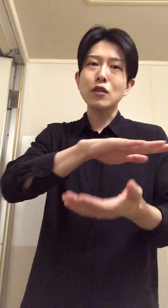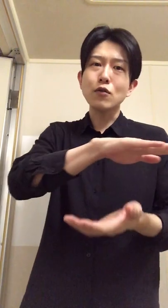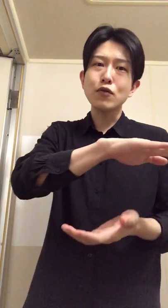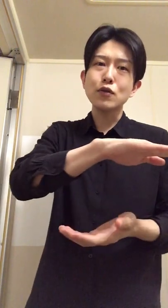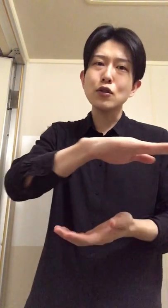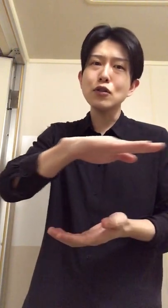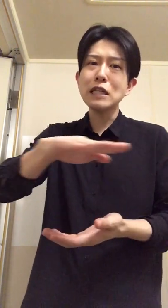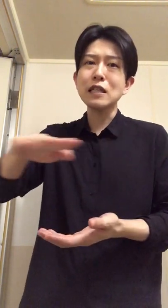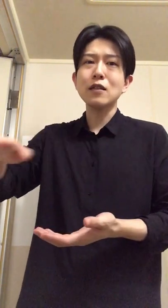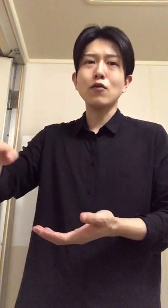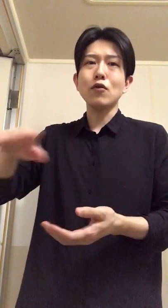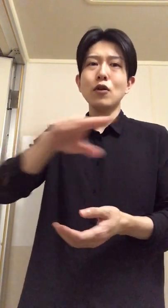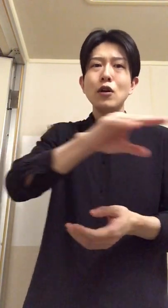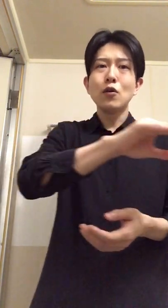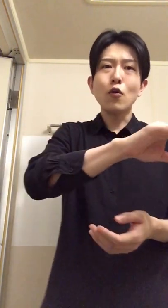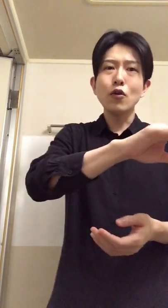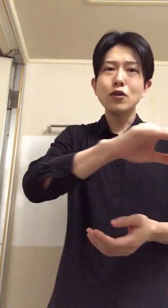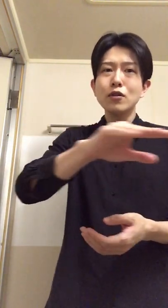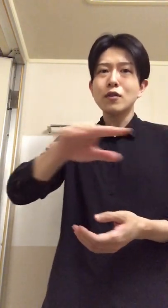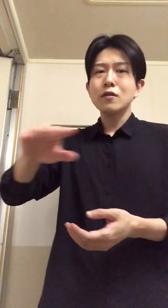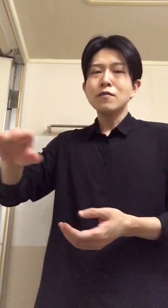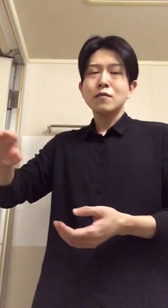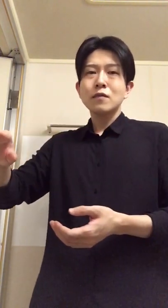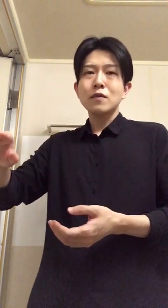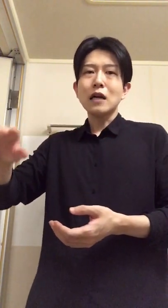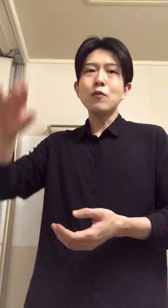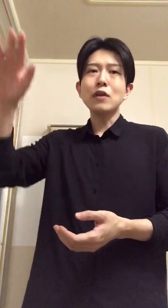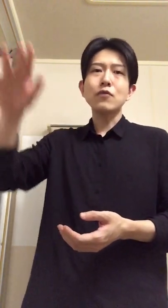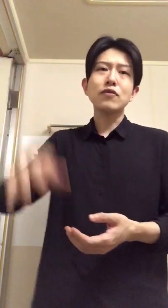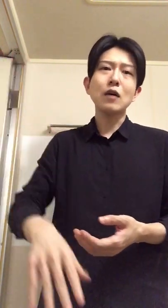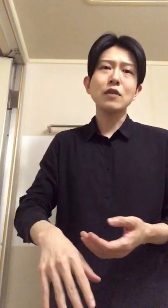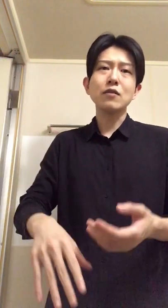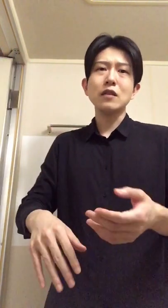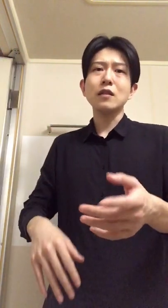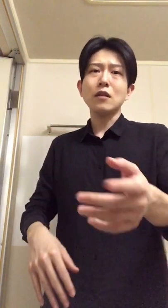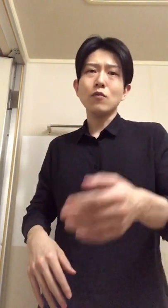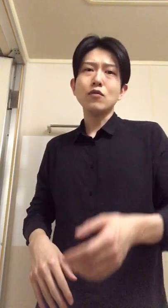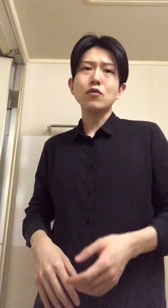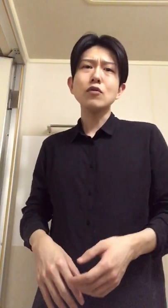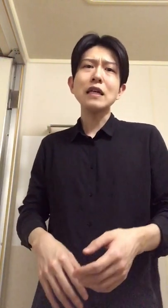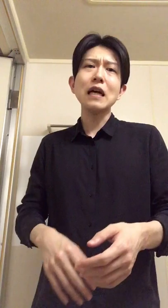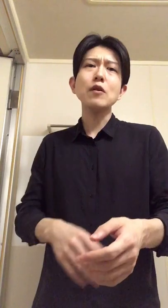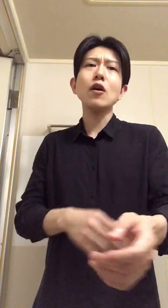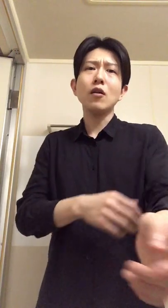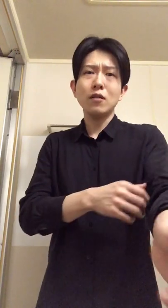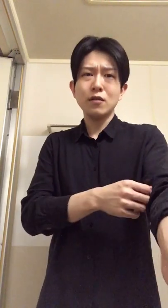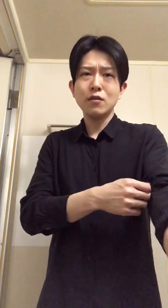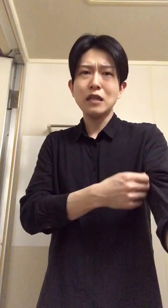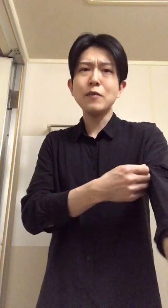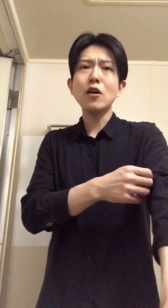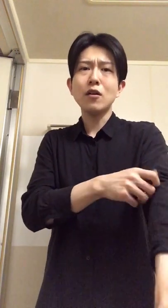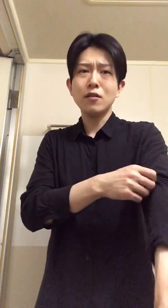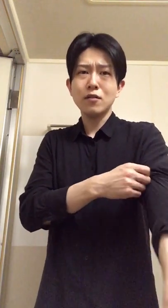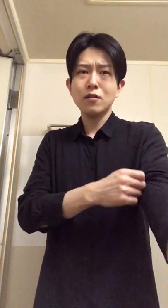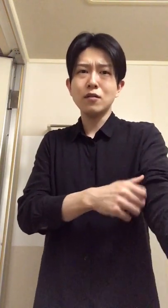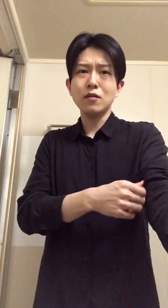して普通に生きてんだろこういうかもなく不可もなく生きてんだろもうそんなにやめろやめろうん